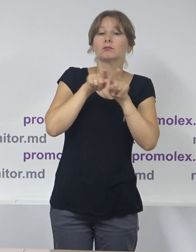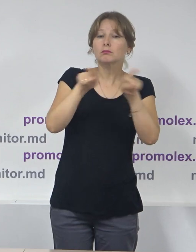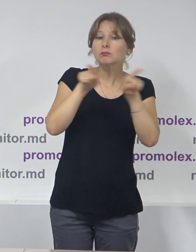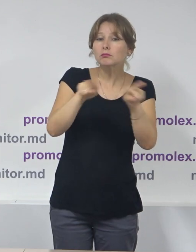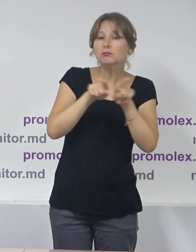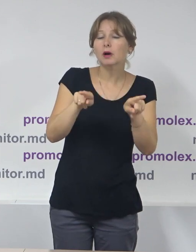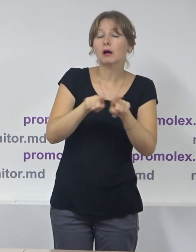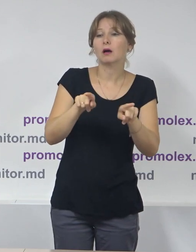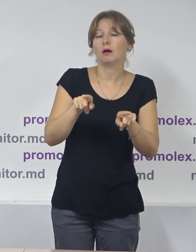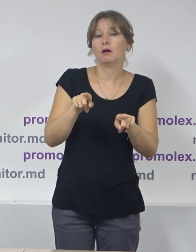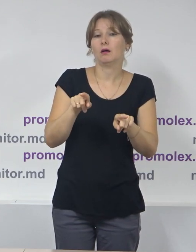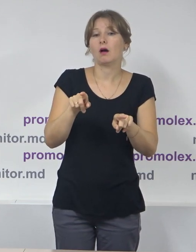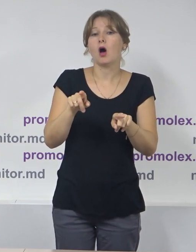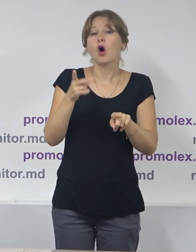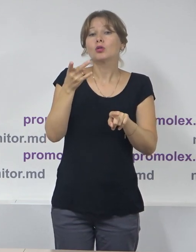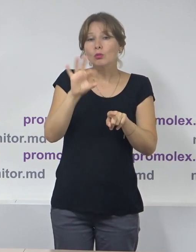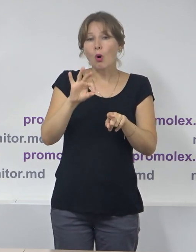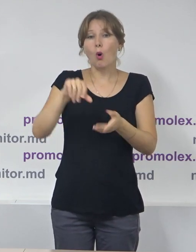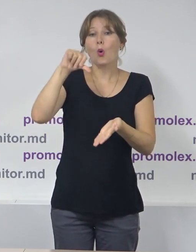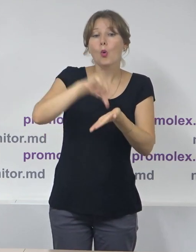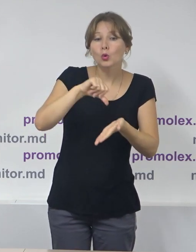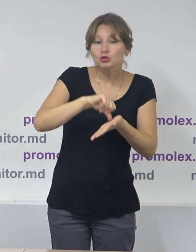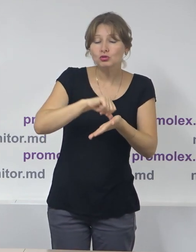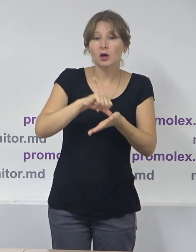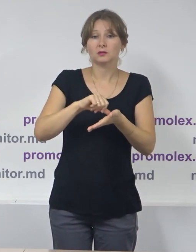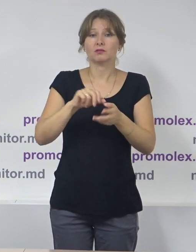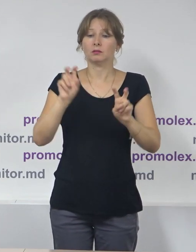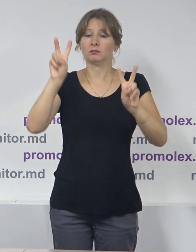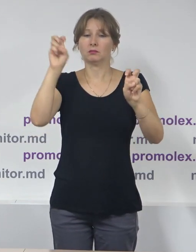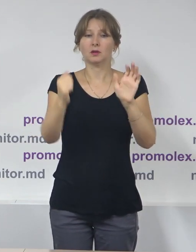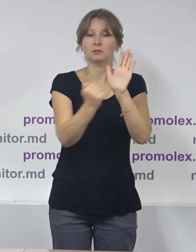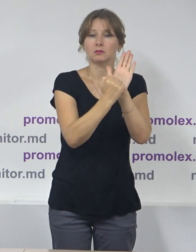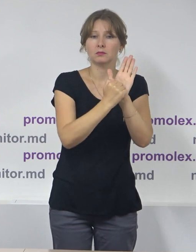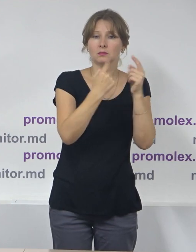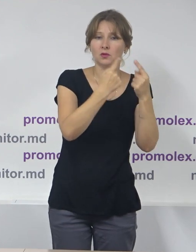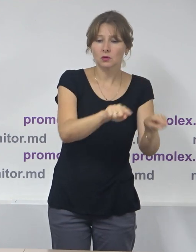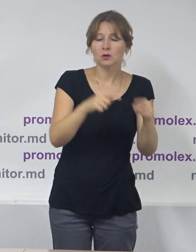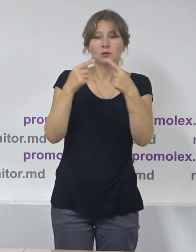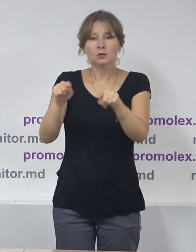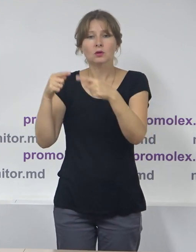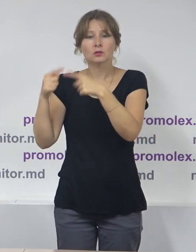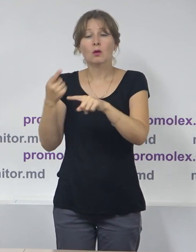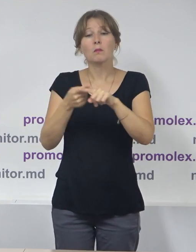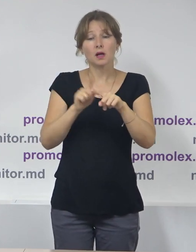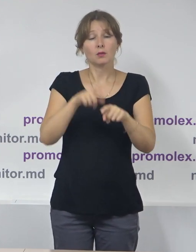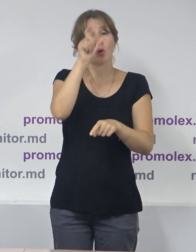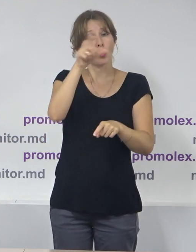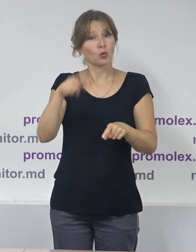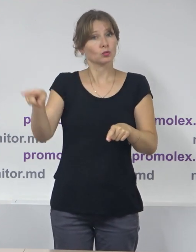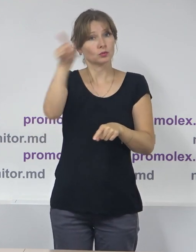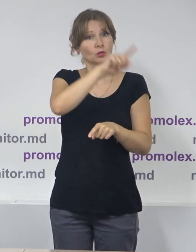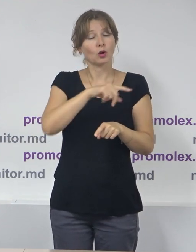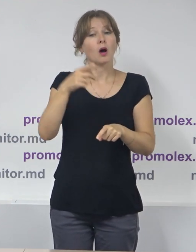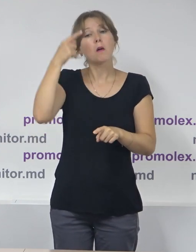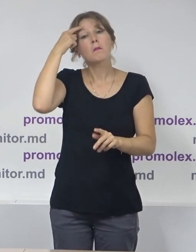noțiunea legală este alta, contextul este altul acum, dar conștientizăm cu toții și cetățenii înțeleg